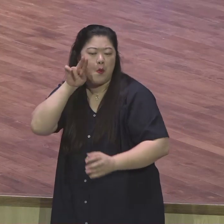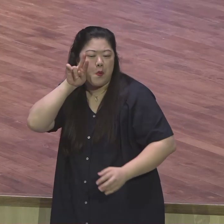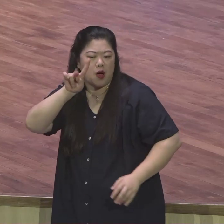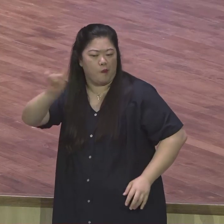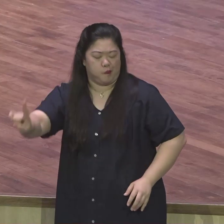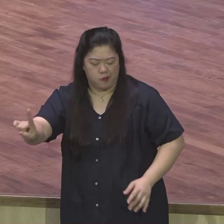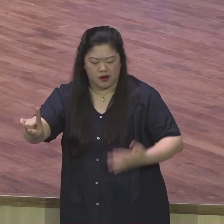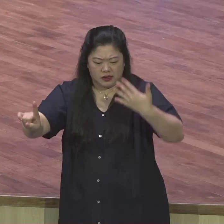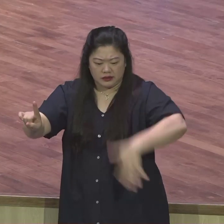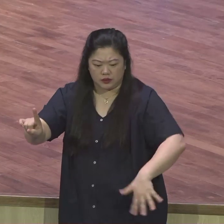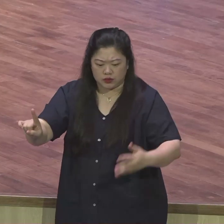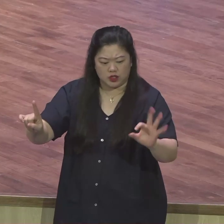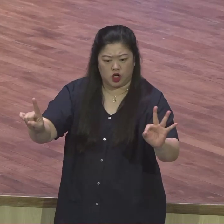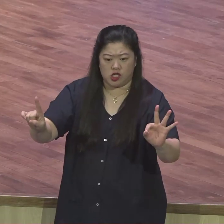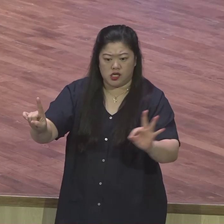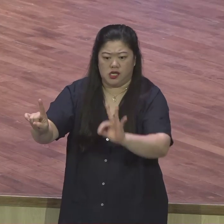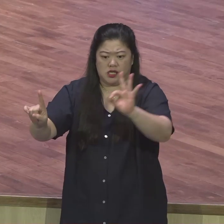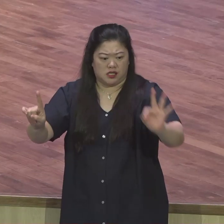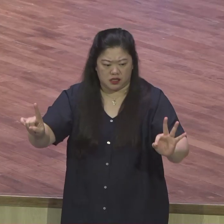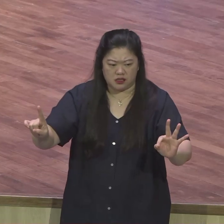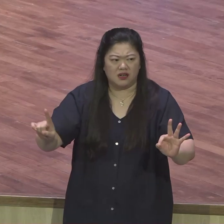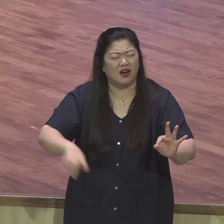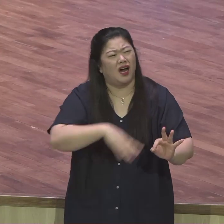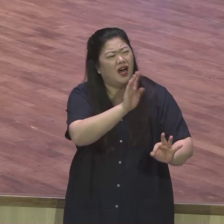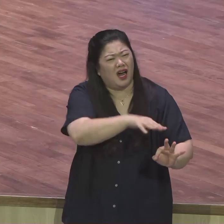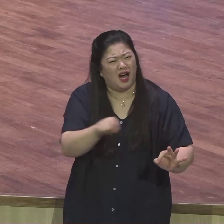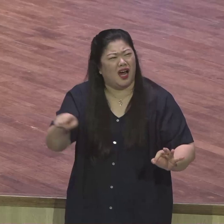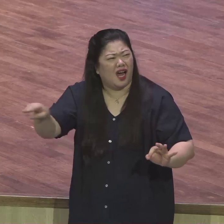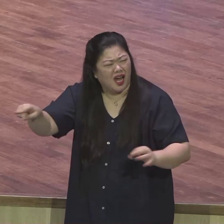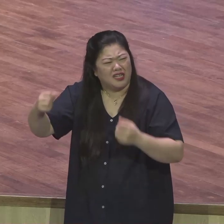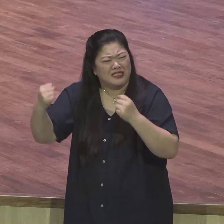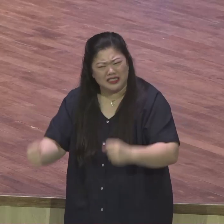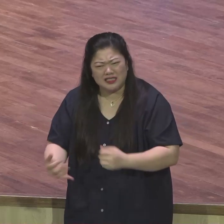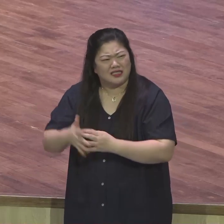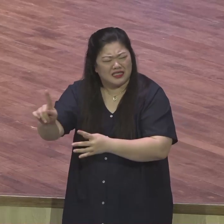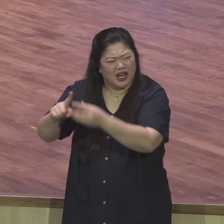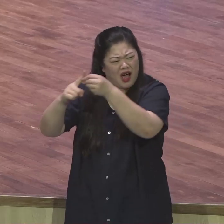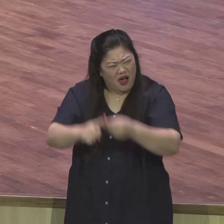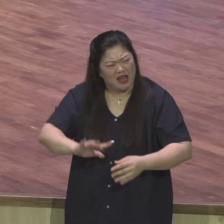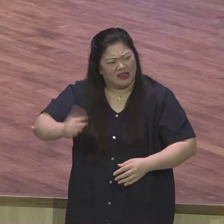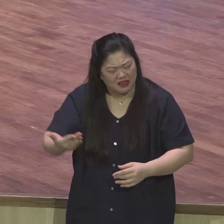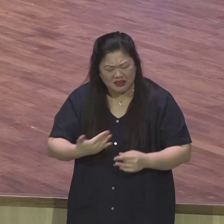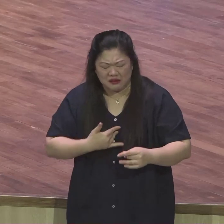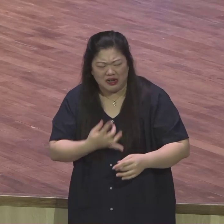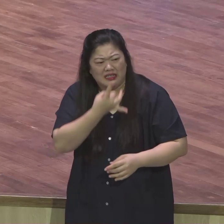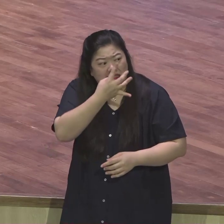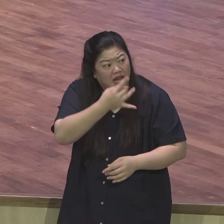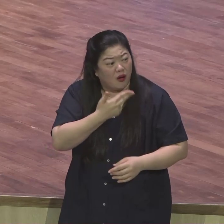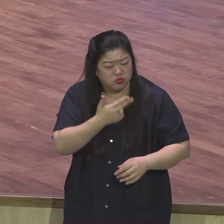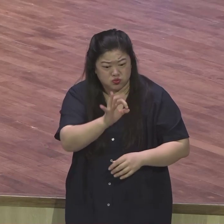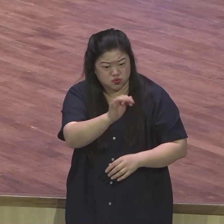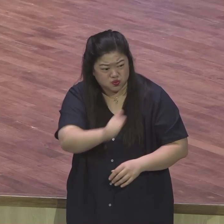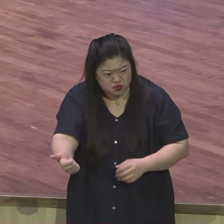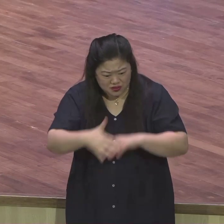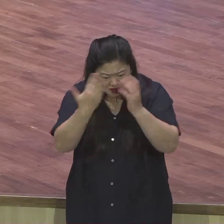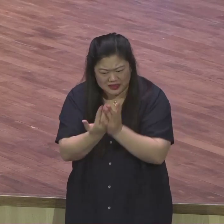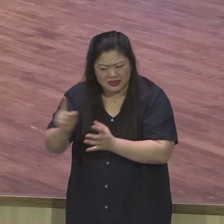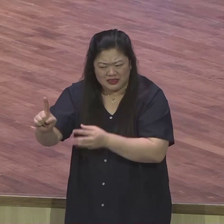설명합니다. 그러다 보니까 뭐요? 가지고 곡식 다 떨어졌어. 먹을 게 없어. 또 가야 돼. 이때